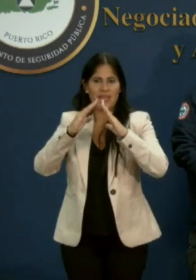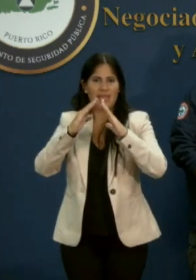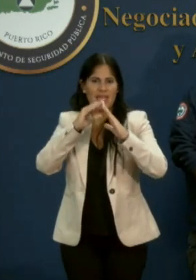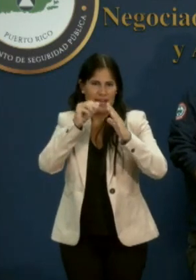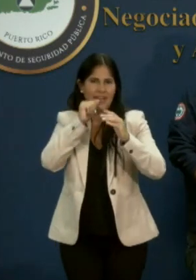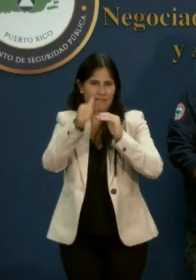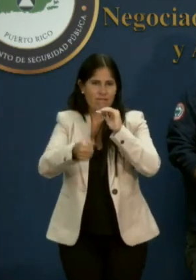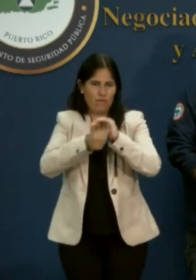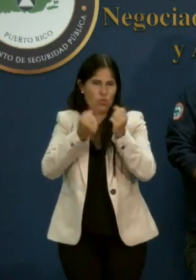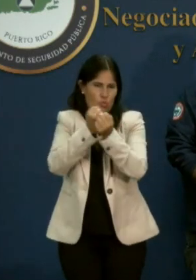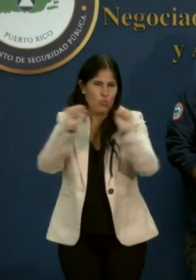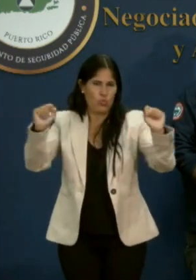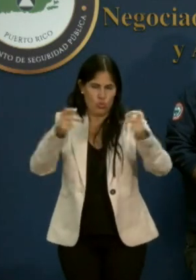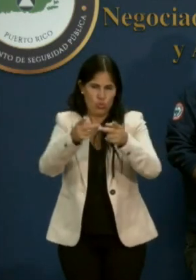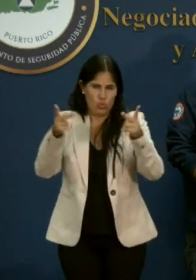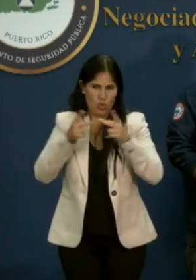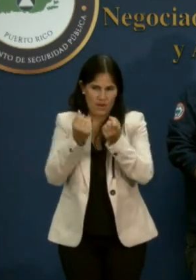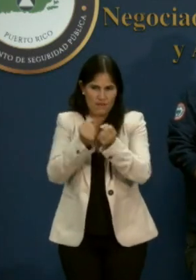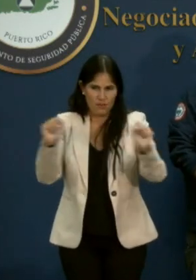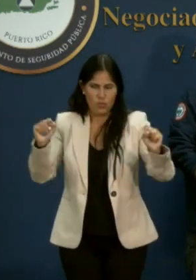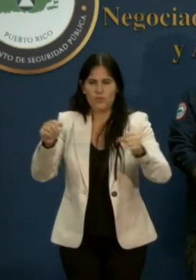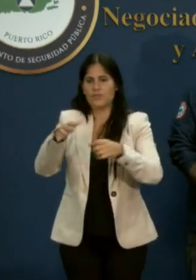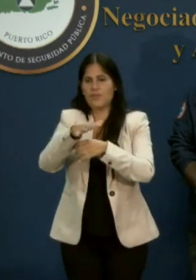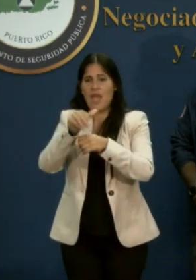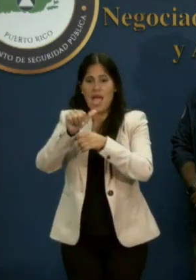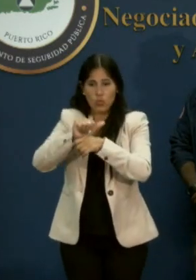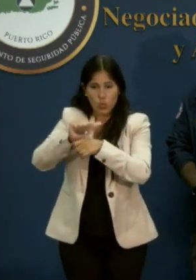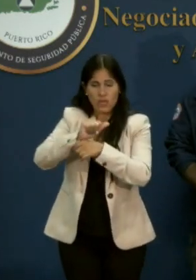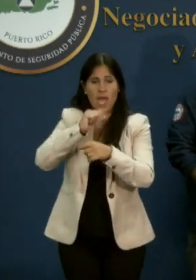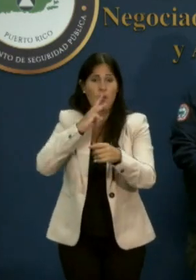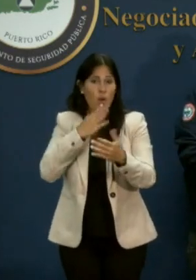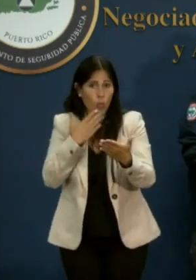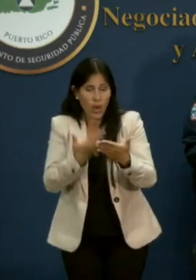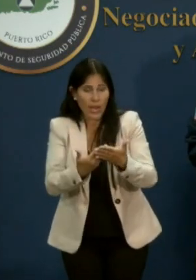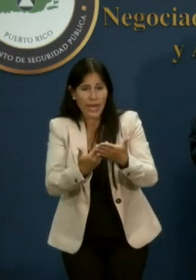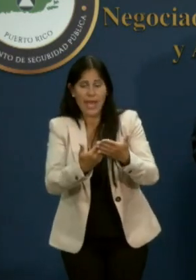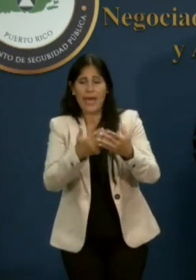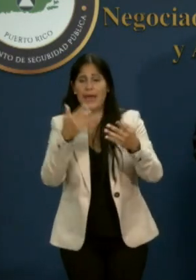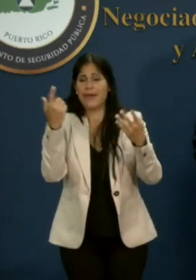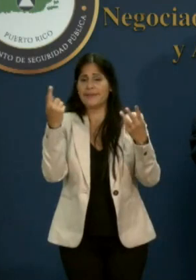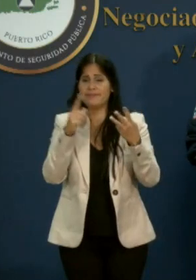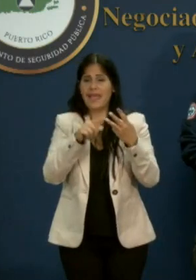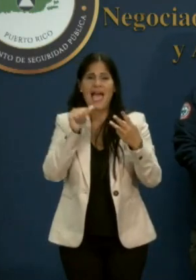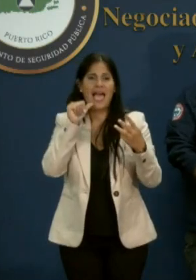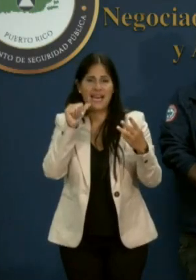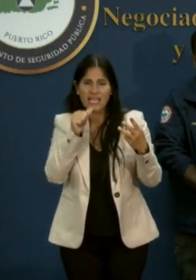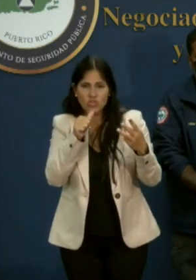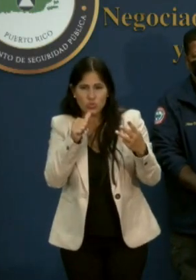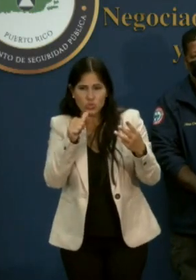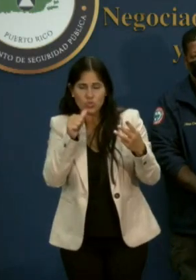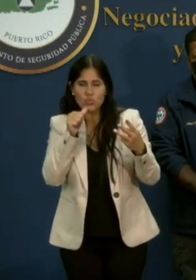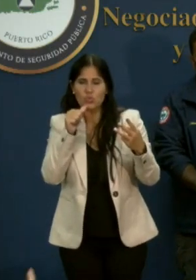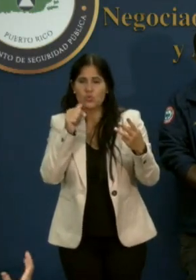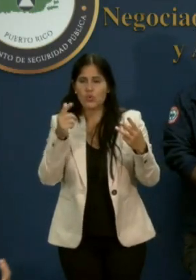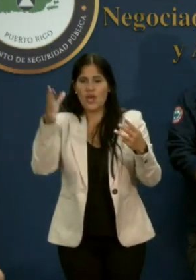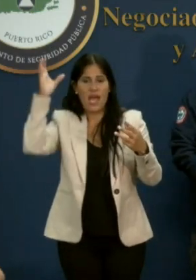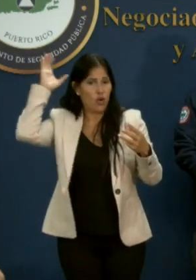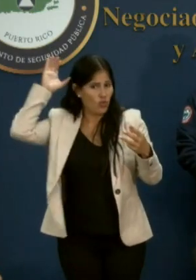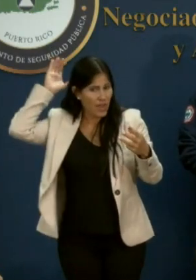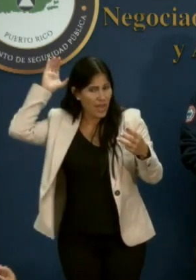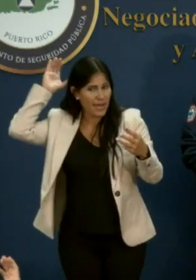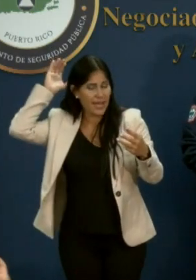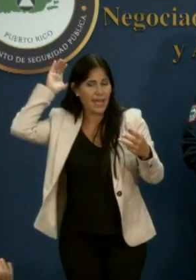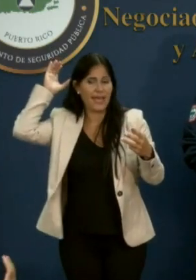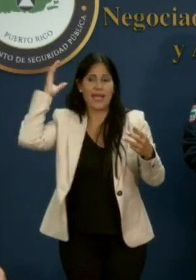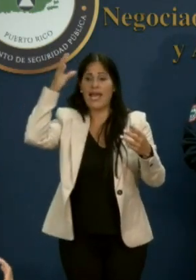Adjuntas, Aguabuenas, Añasco, Barranquitas, Cabo Rojo, Caguas, Canóbanas, Carolina,